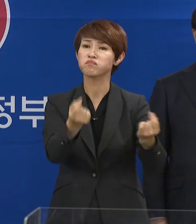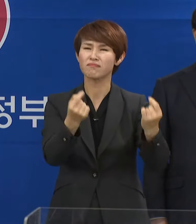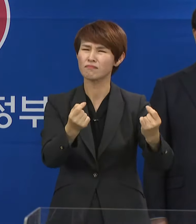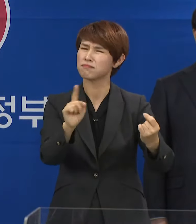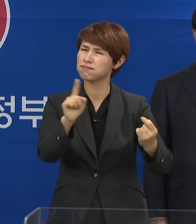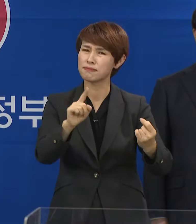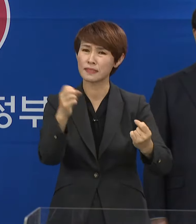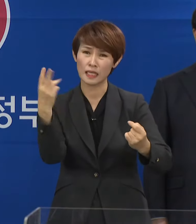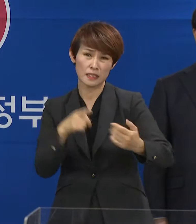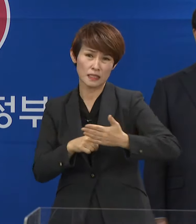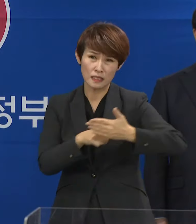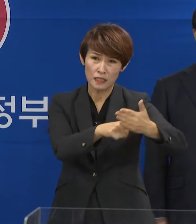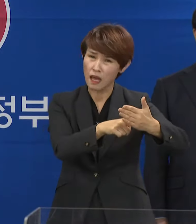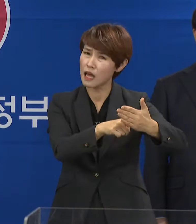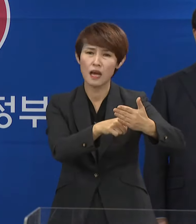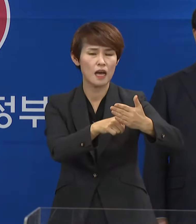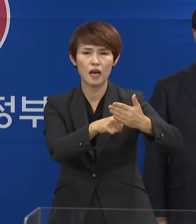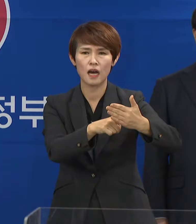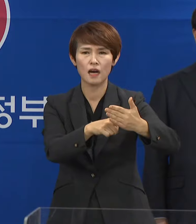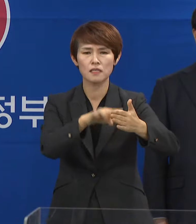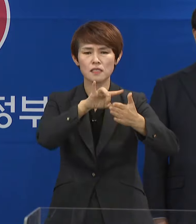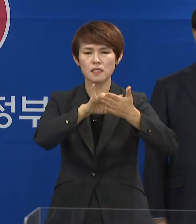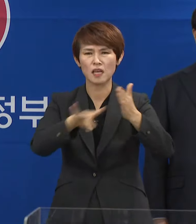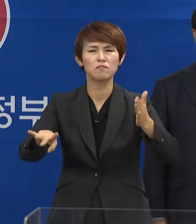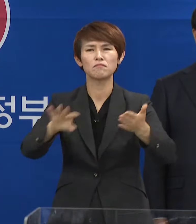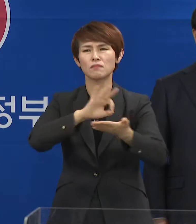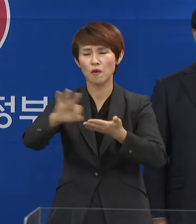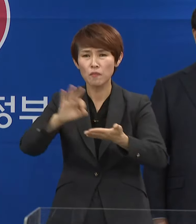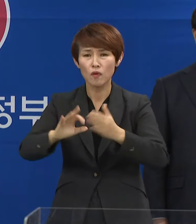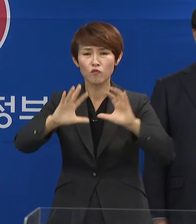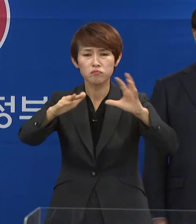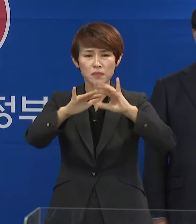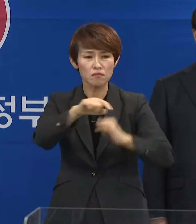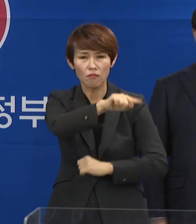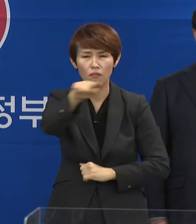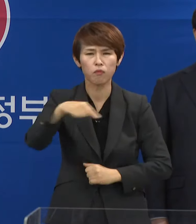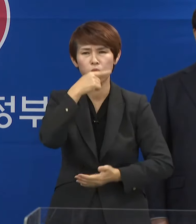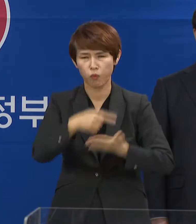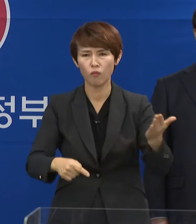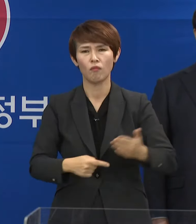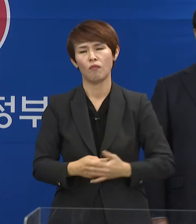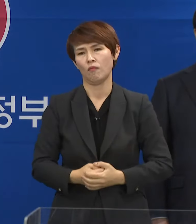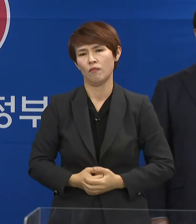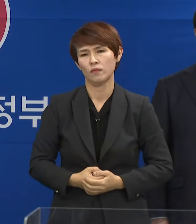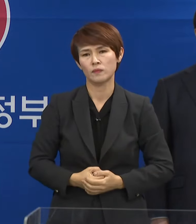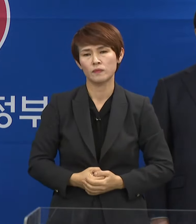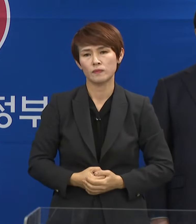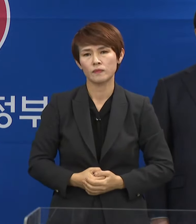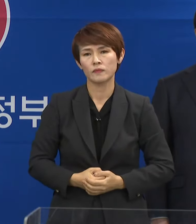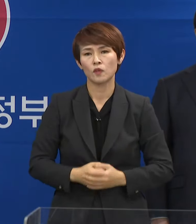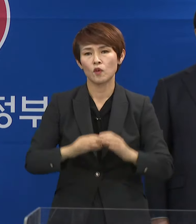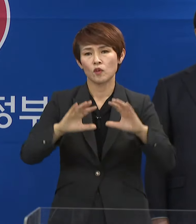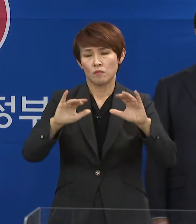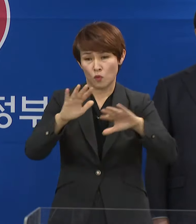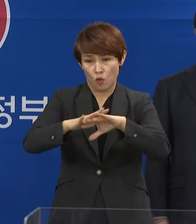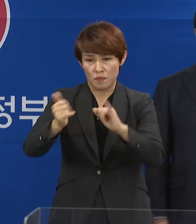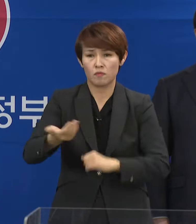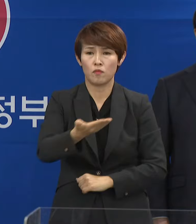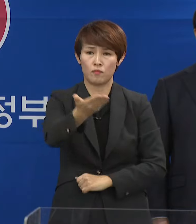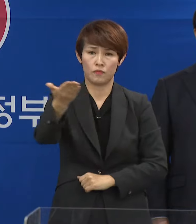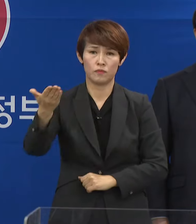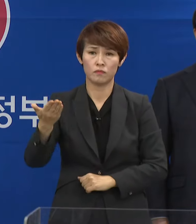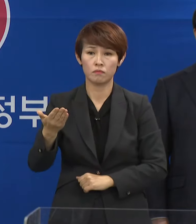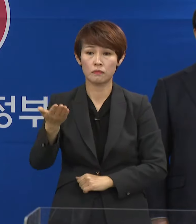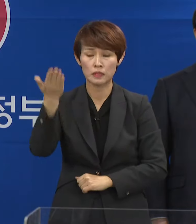식으로 다시 추진하는 것은 혈세를 내는 국민들에게 도리가 아닙니다. 존경하는 농업인 여러분